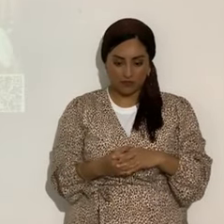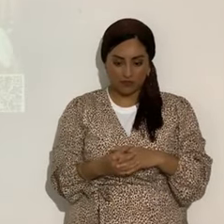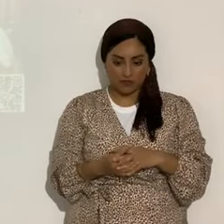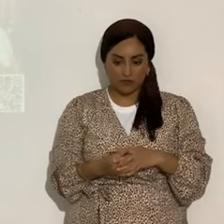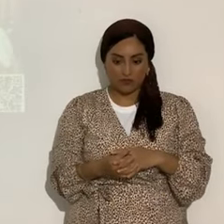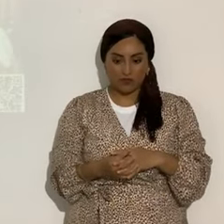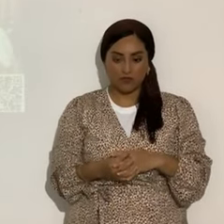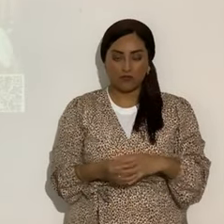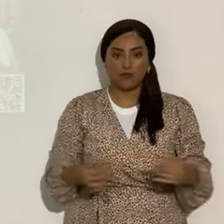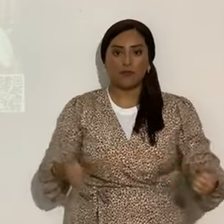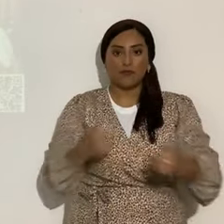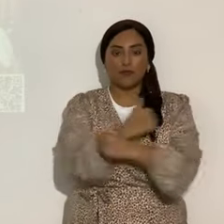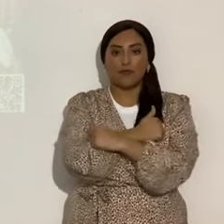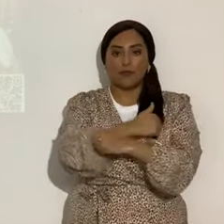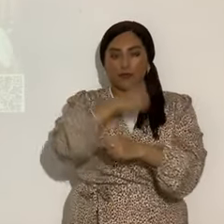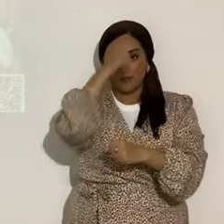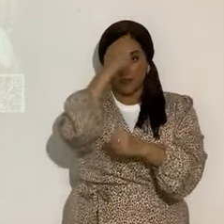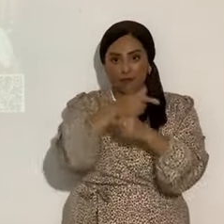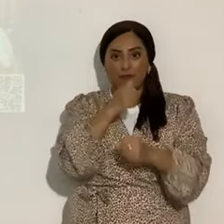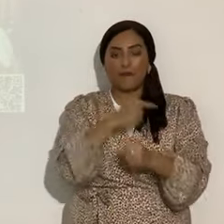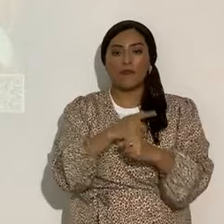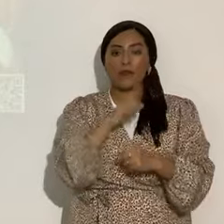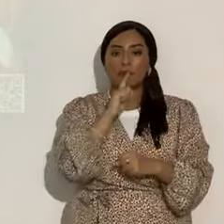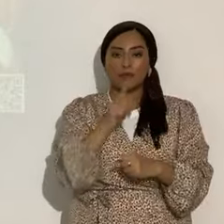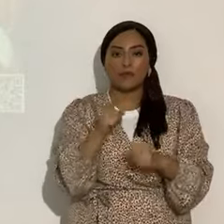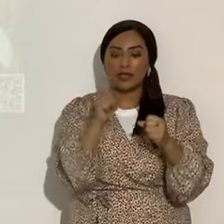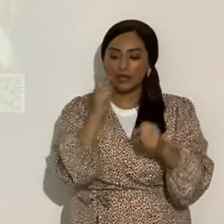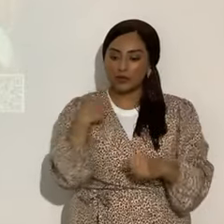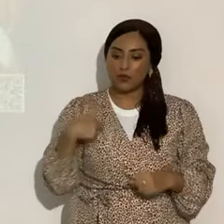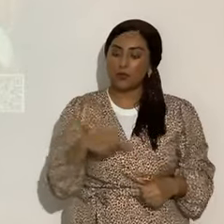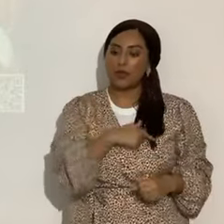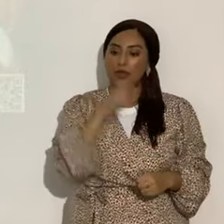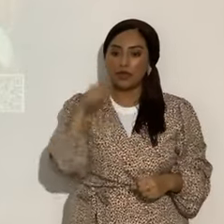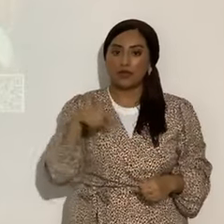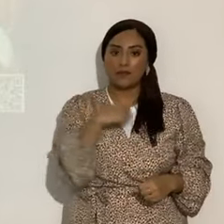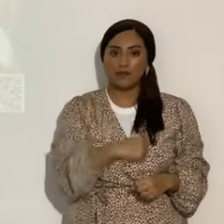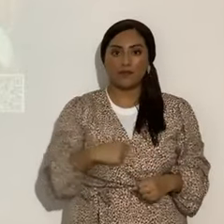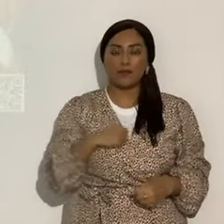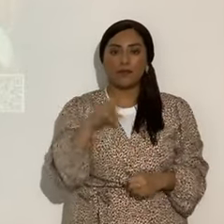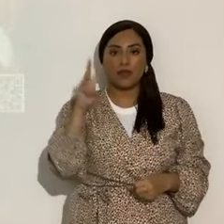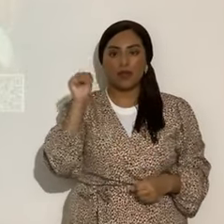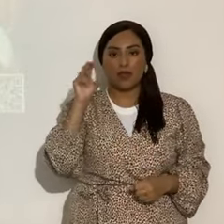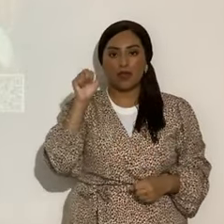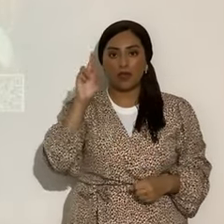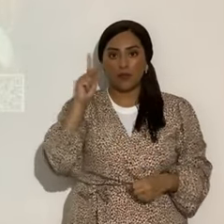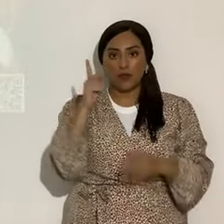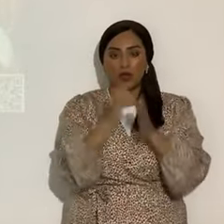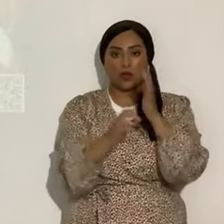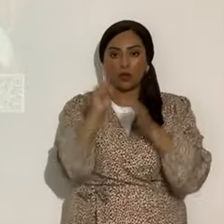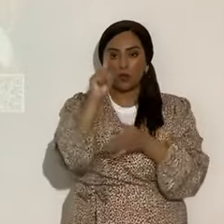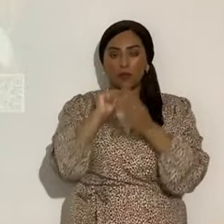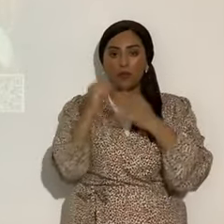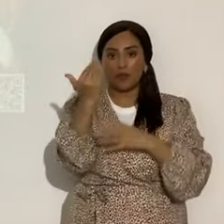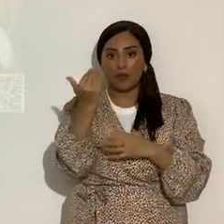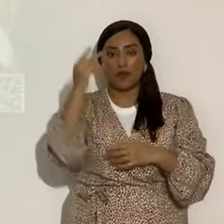amados, amados hermanos, de veras, hay que hacer arrepentimiento, Marcos 1, 15, Proverbios 28, 13,